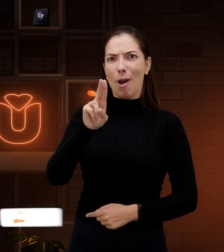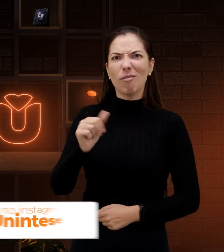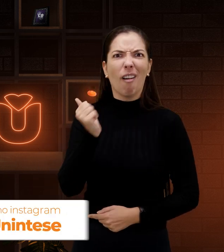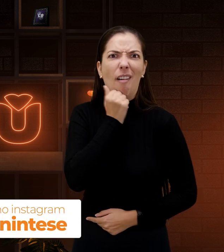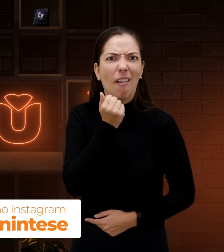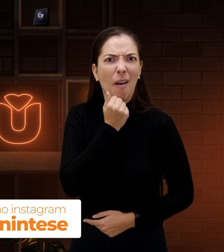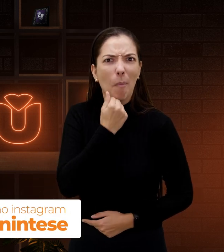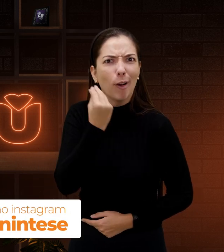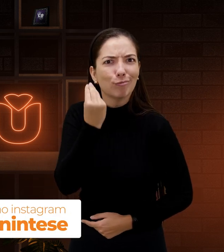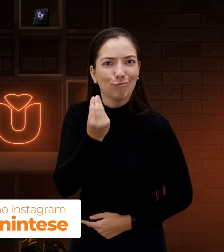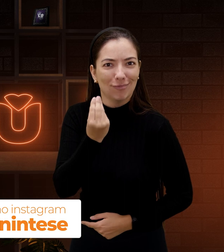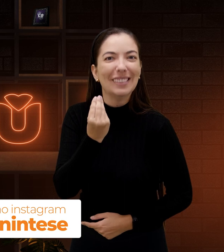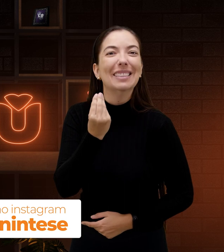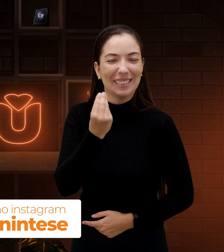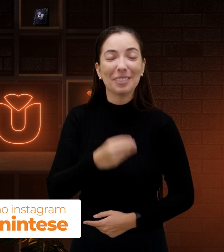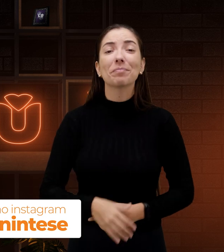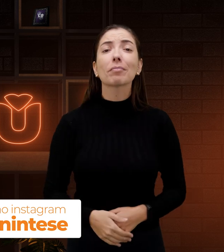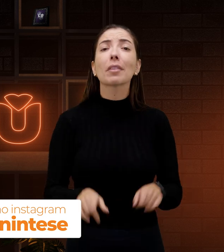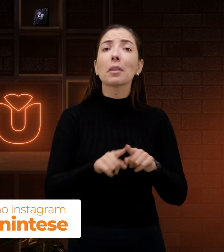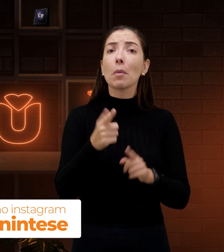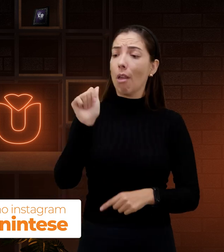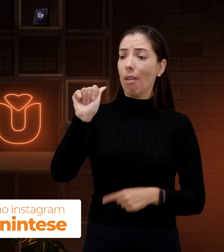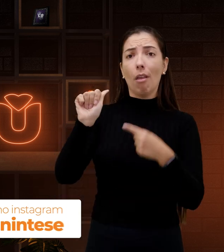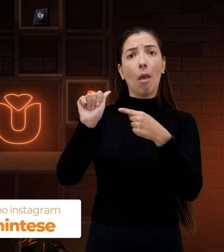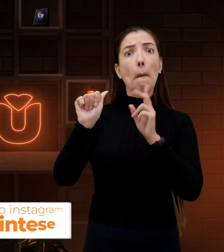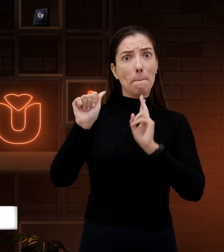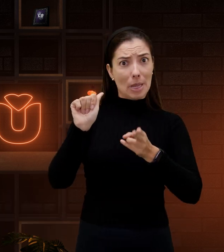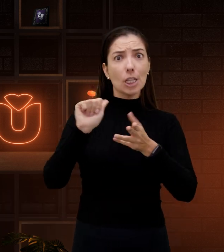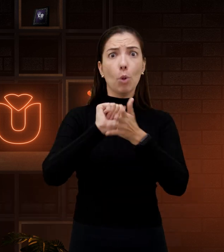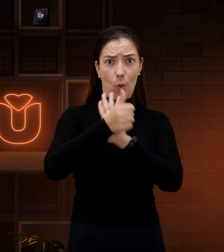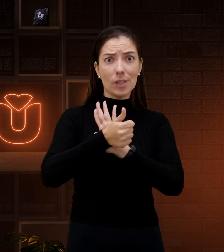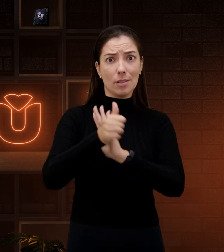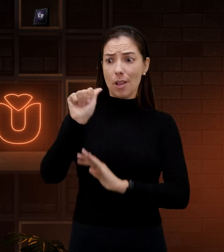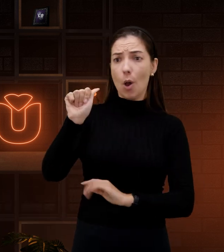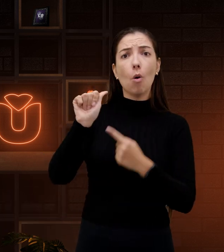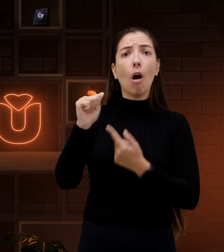Cara de pau. Também com essa configuração, a gente sinaliza